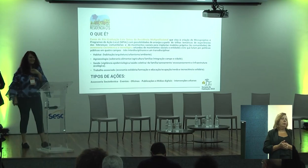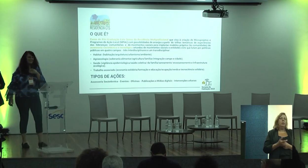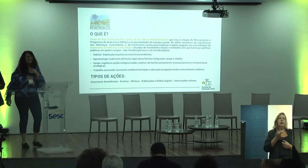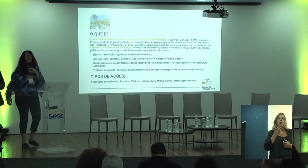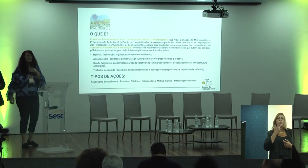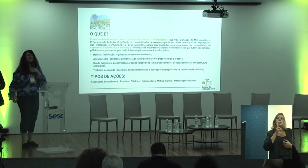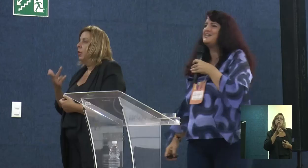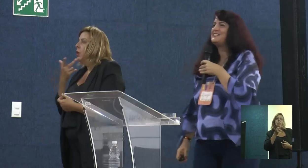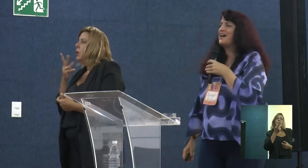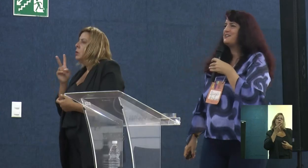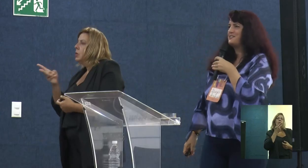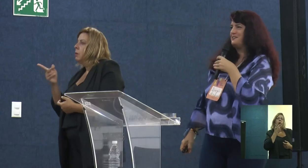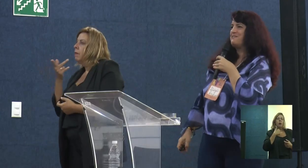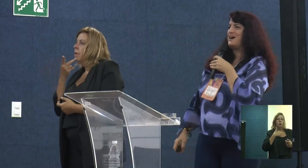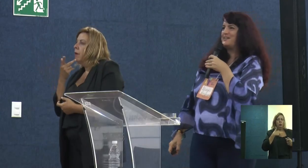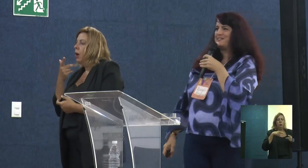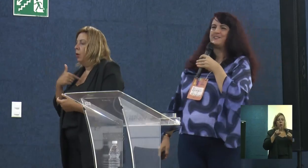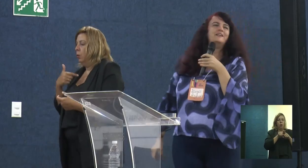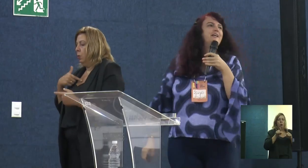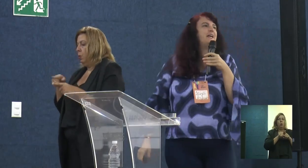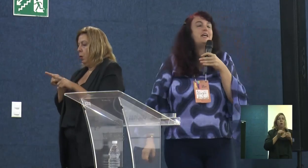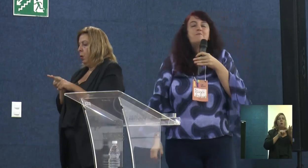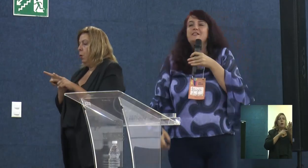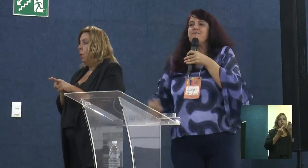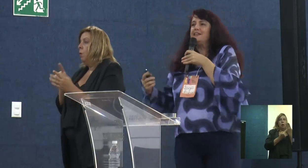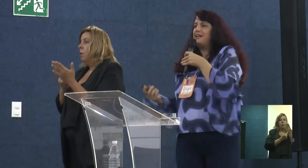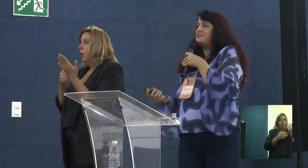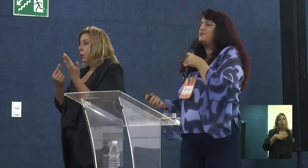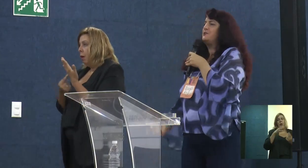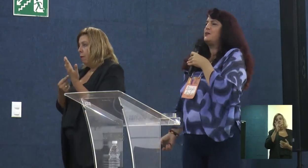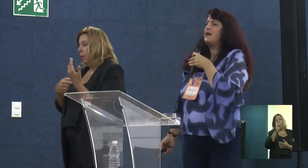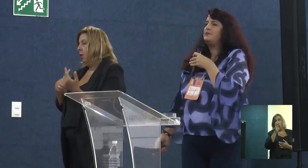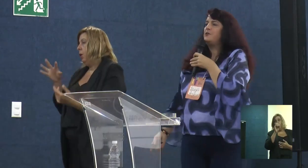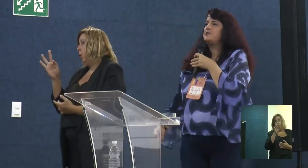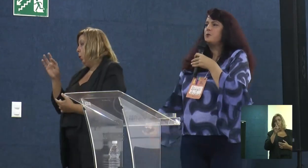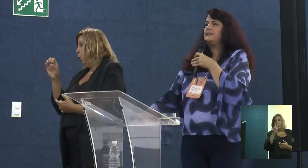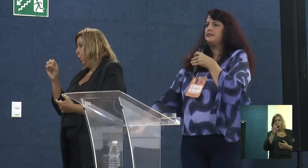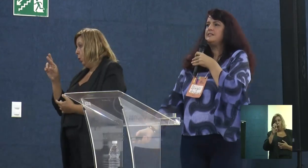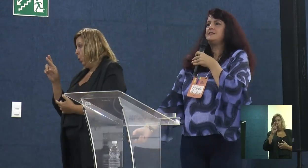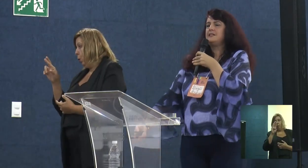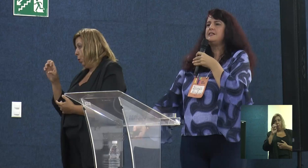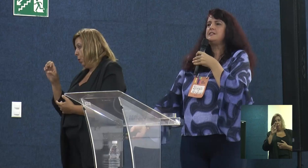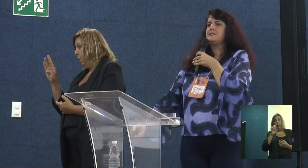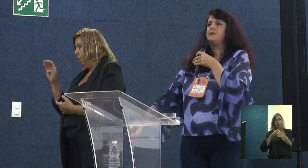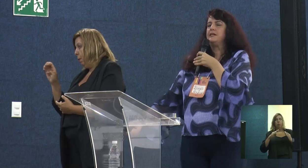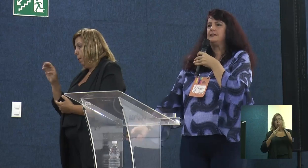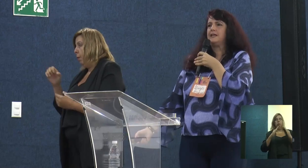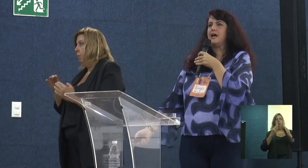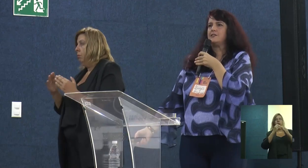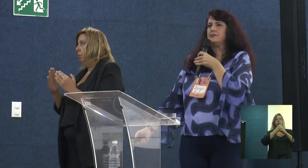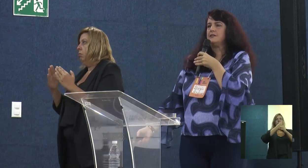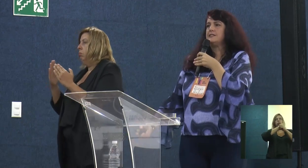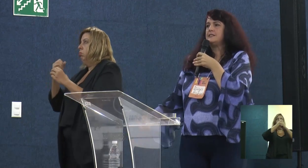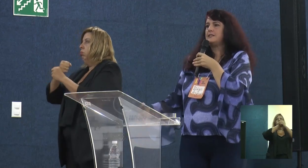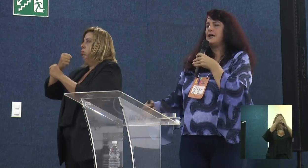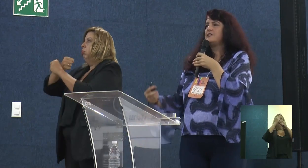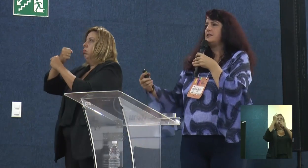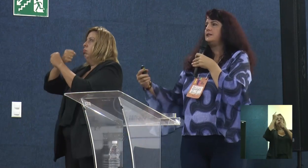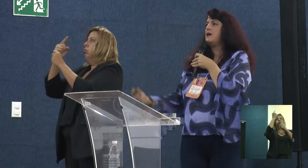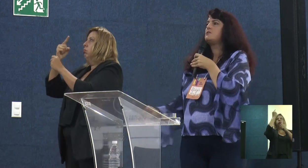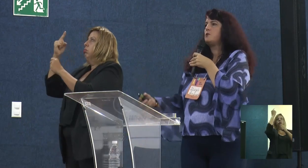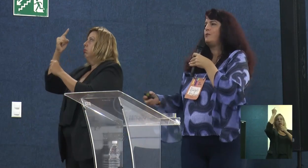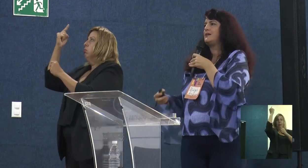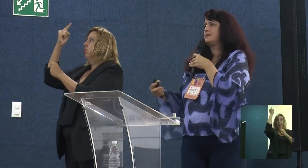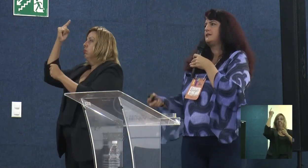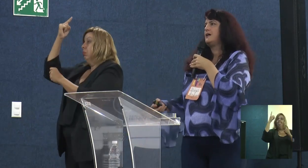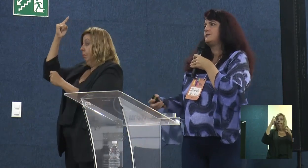de Babel. Gerenciar isso não é fácil. Mas a minha tese de doutorado foi sobre transdisciplinaridade, da necessidade